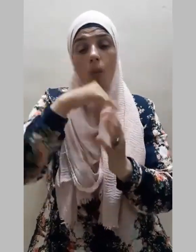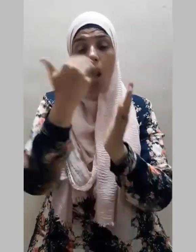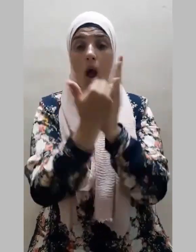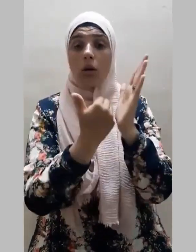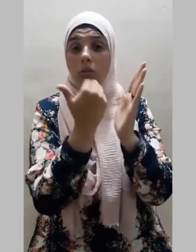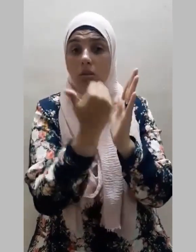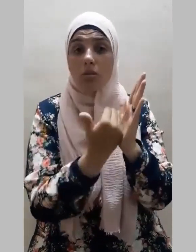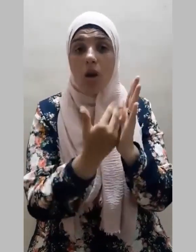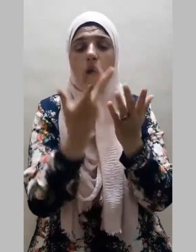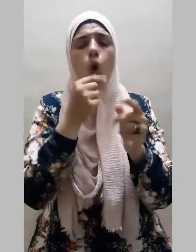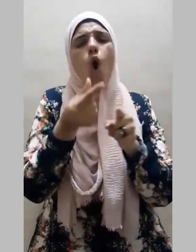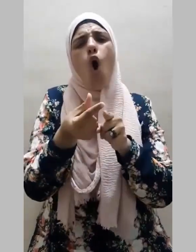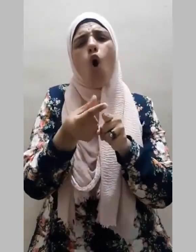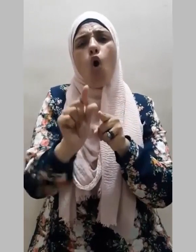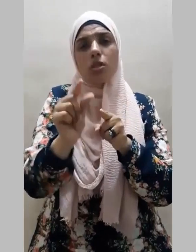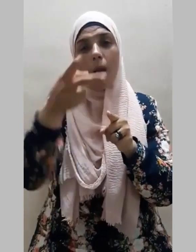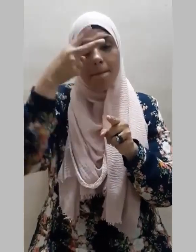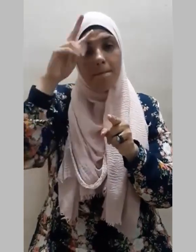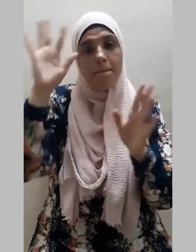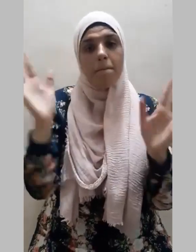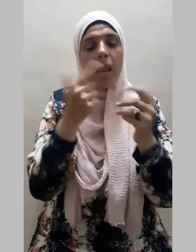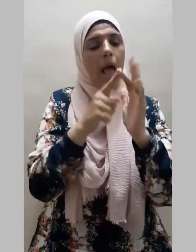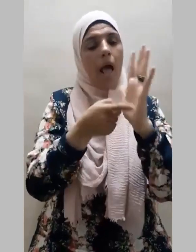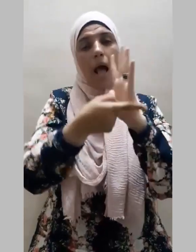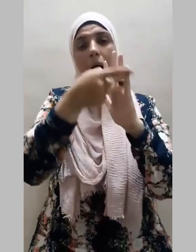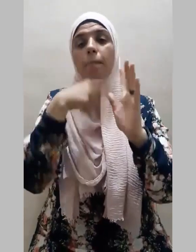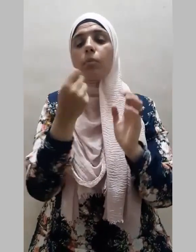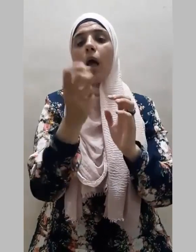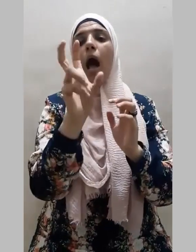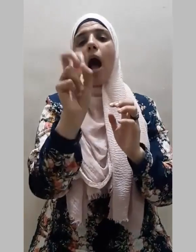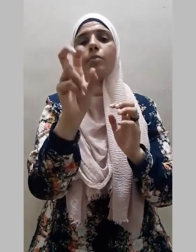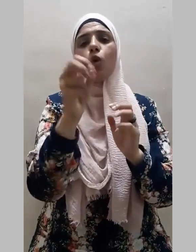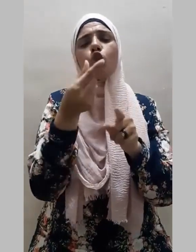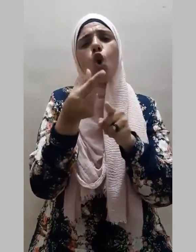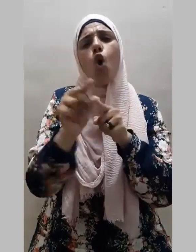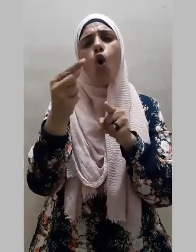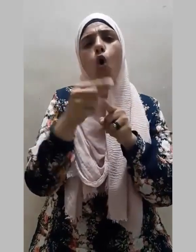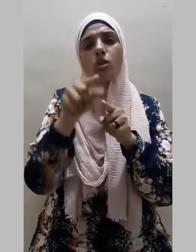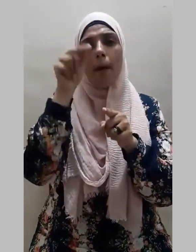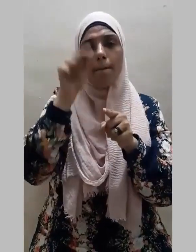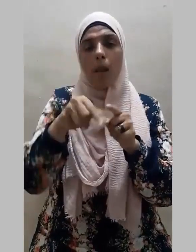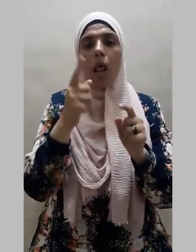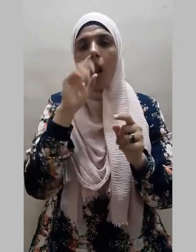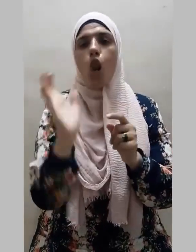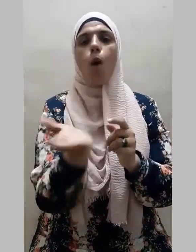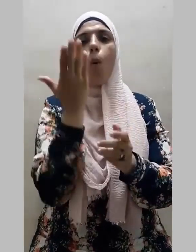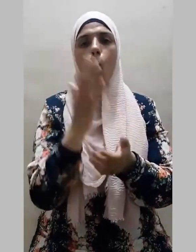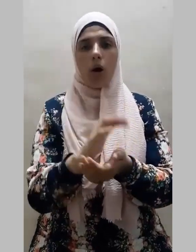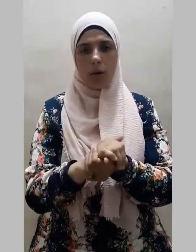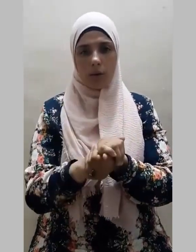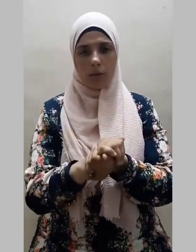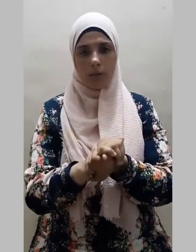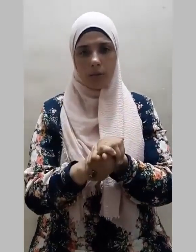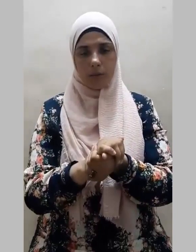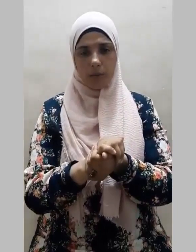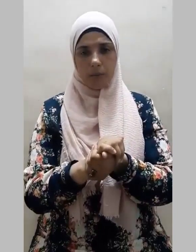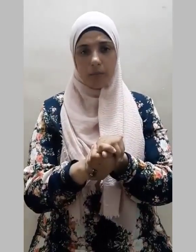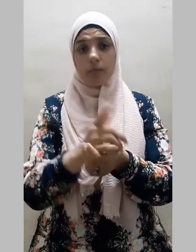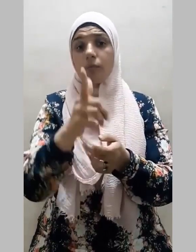جزء من 25 جزءا من النبوة والعالم